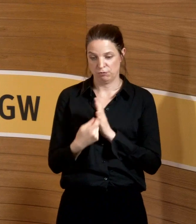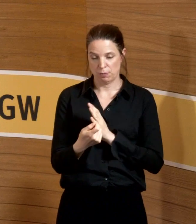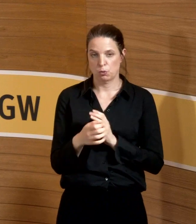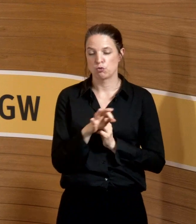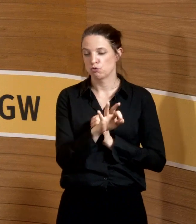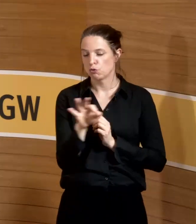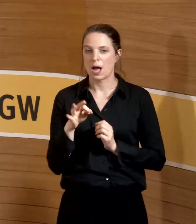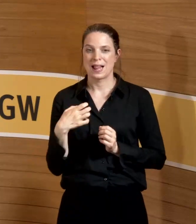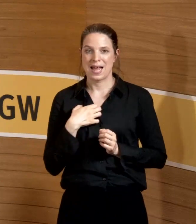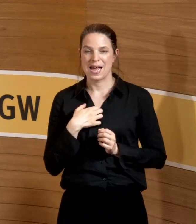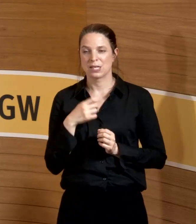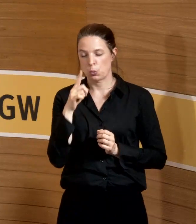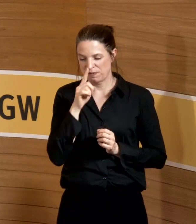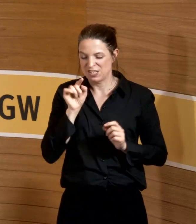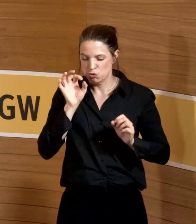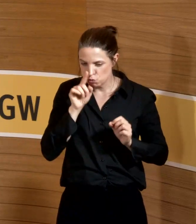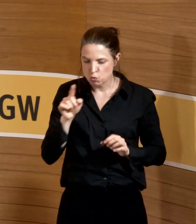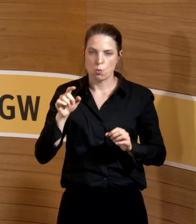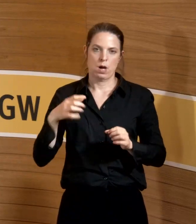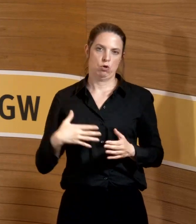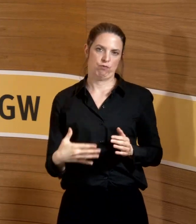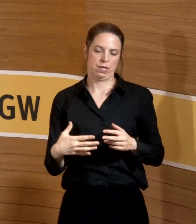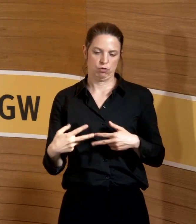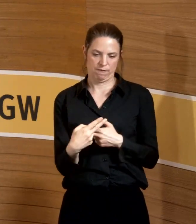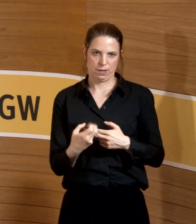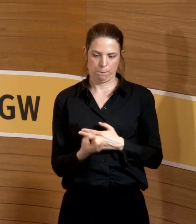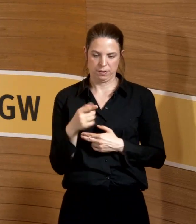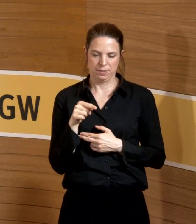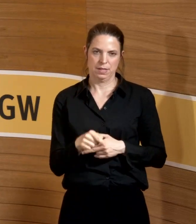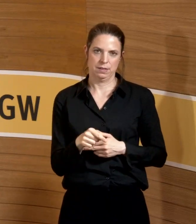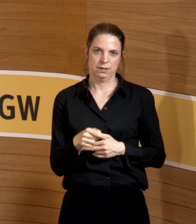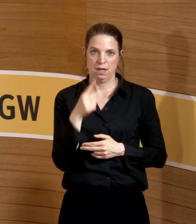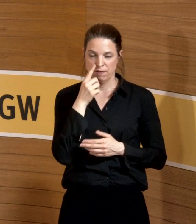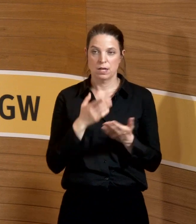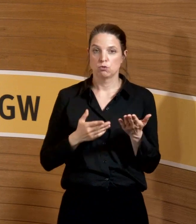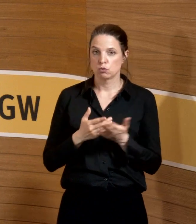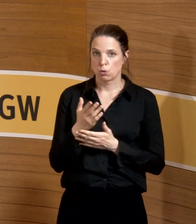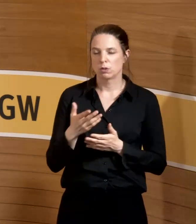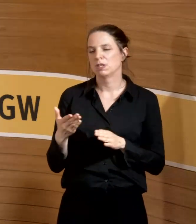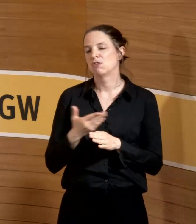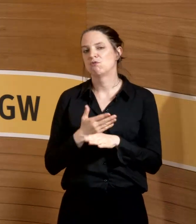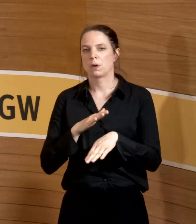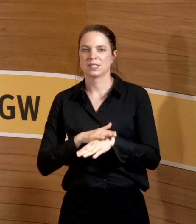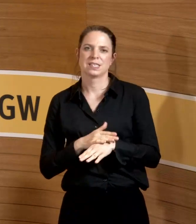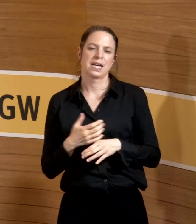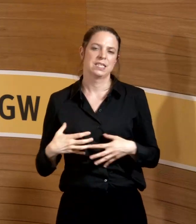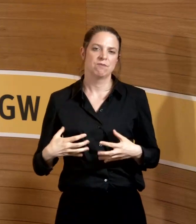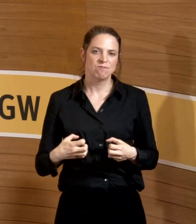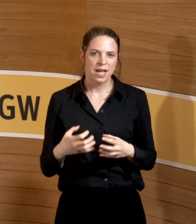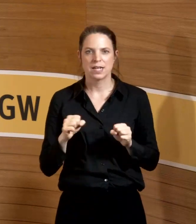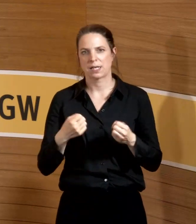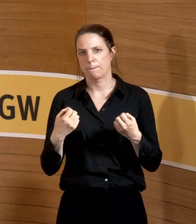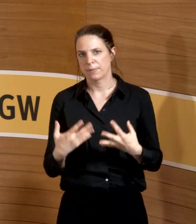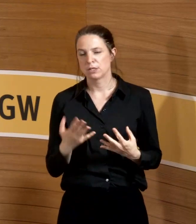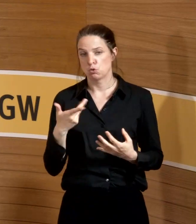in der Schwangerschaft auftreten können, weil ja sonst, wenn die länger wären sind, vorzeitige Wehen oder ähnliches, über